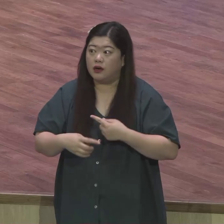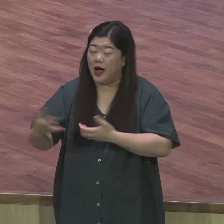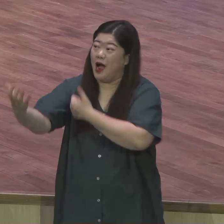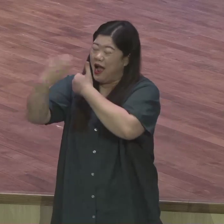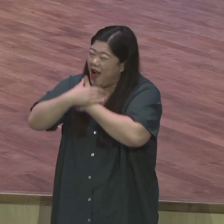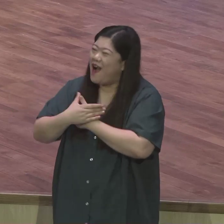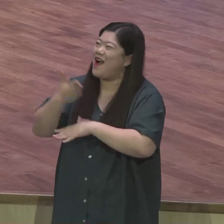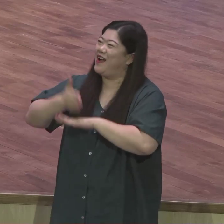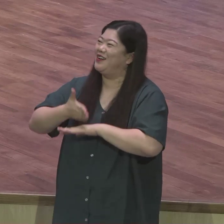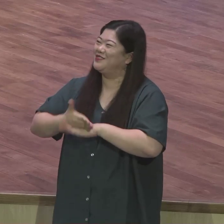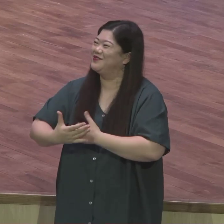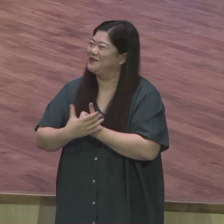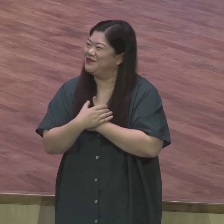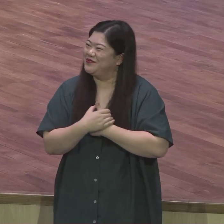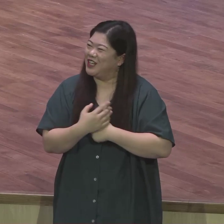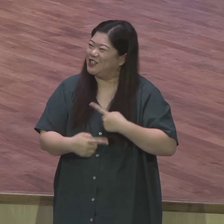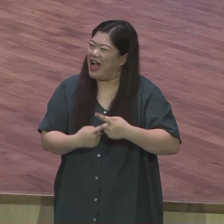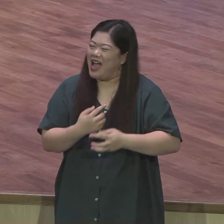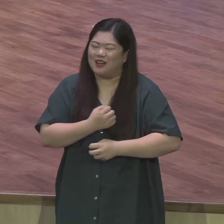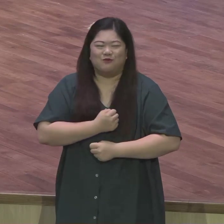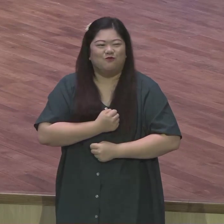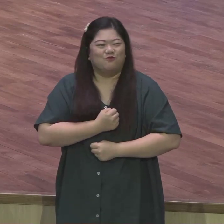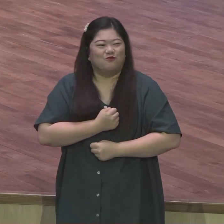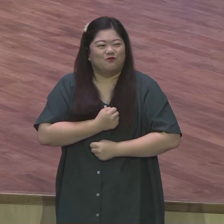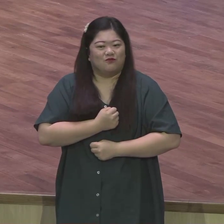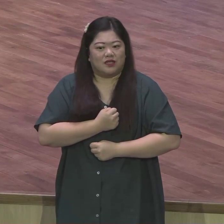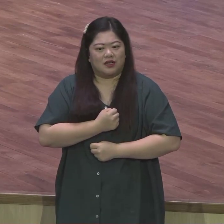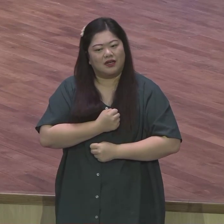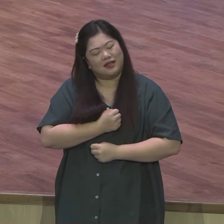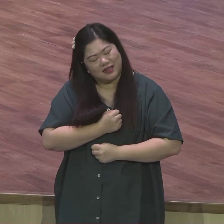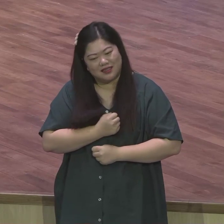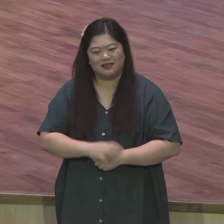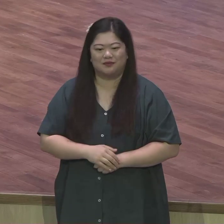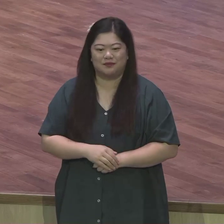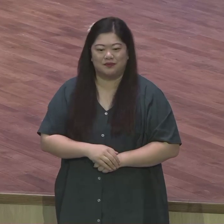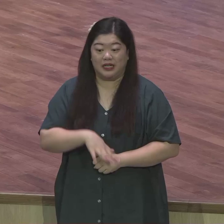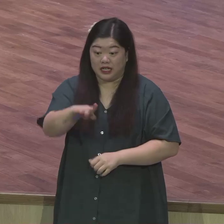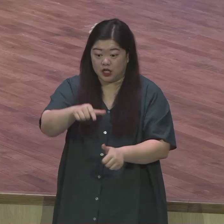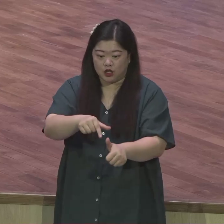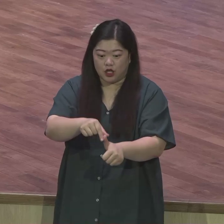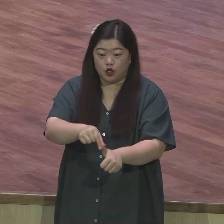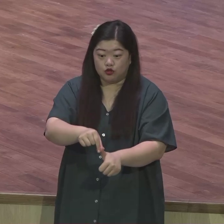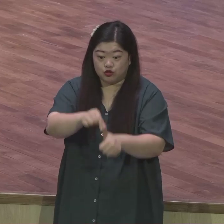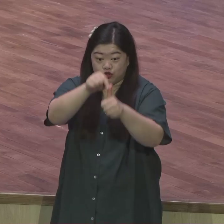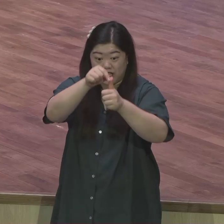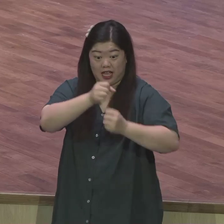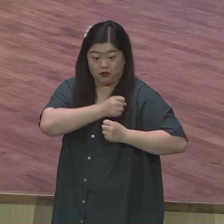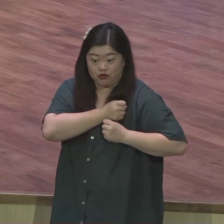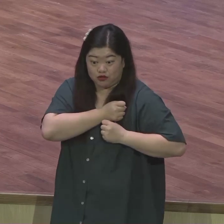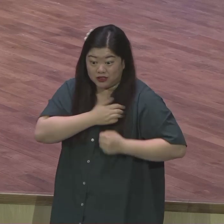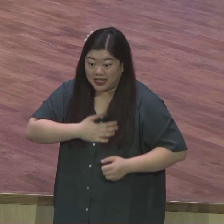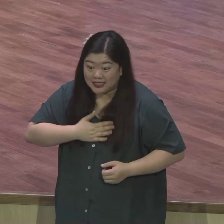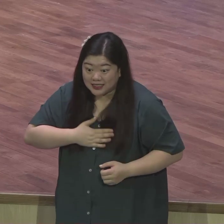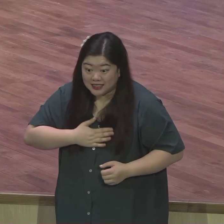지금 기대치입니다 구세군 장시자 윌리암 부스 윌리암 부스는 원래 감리교